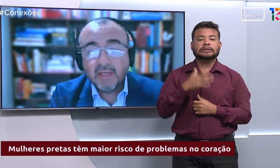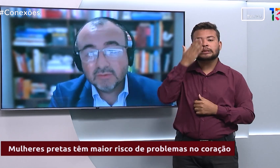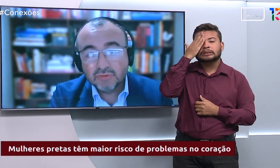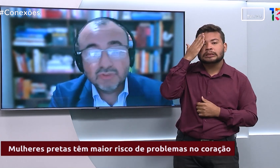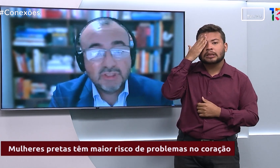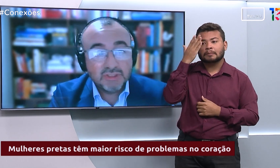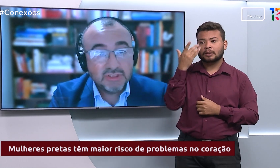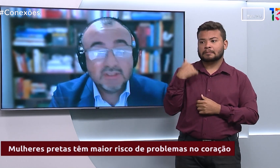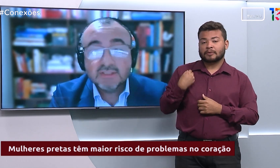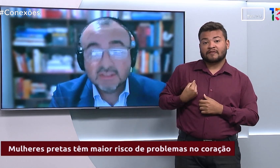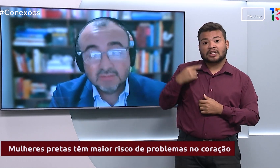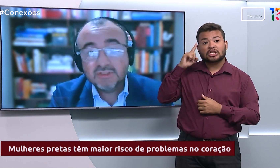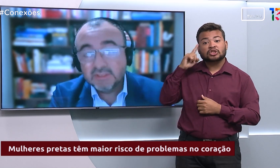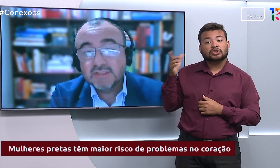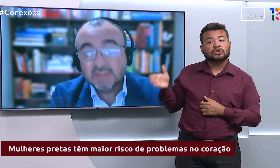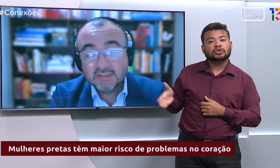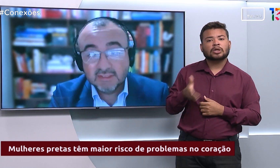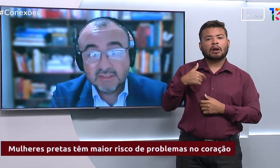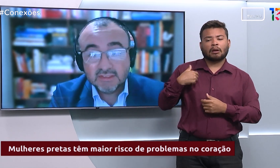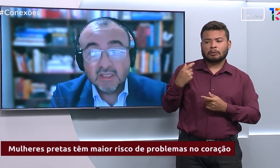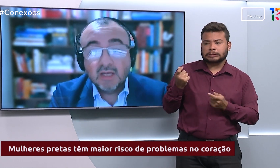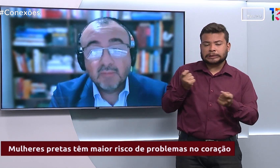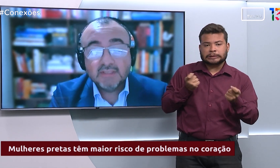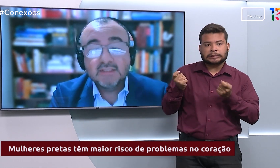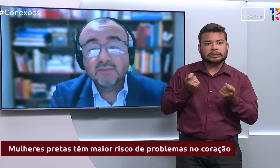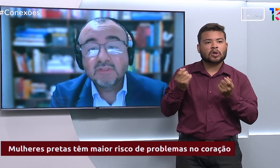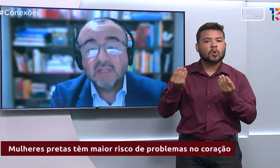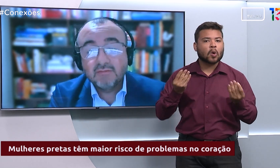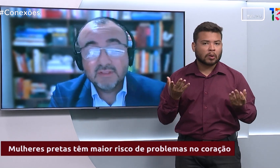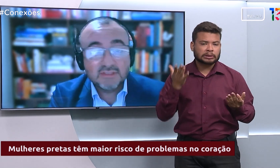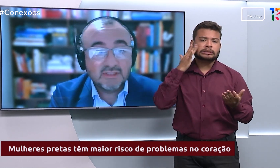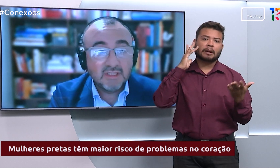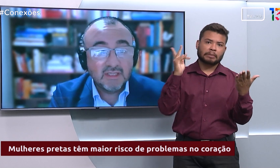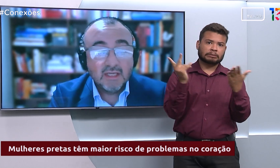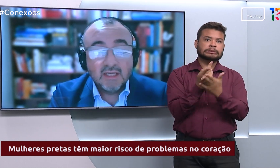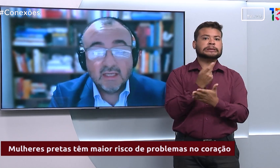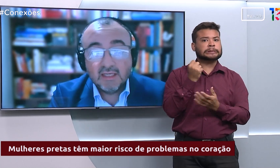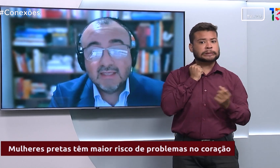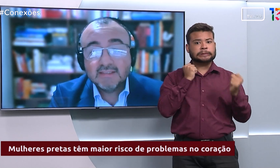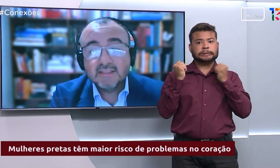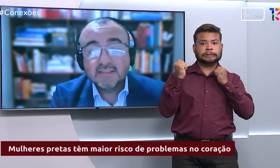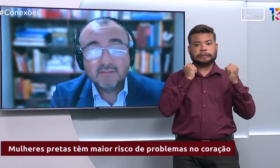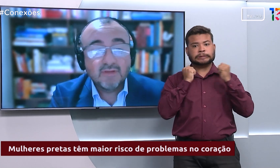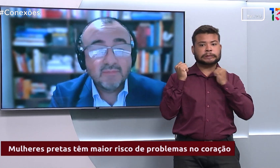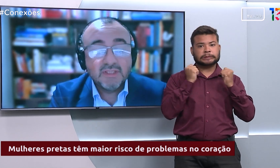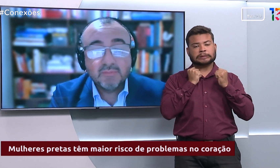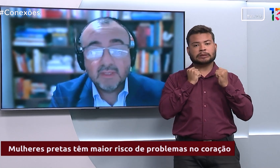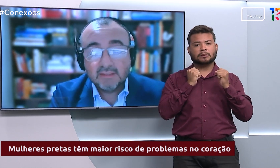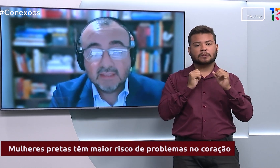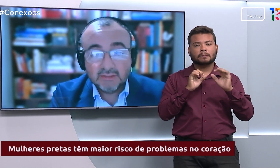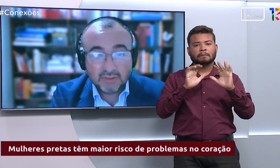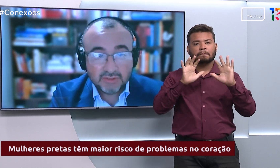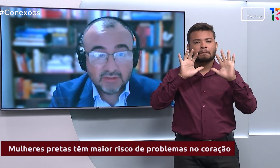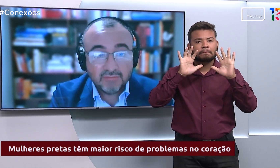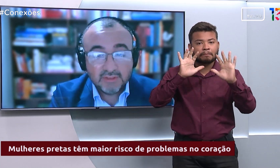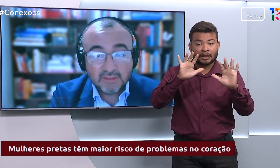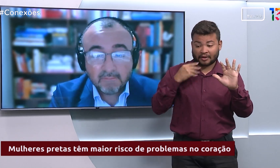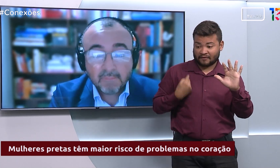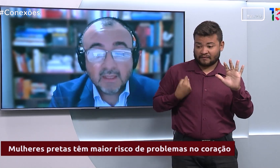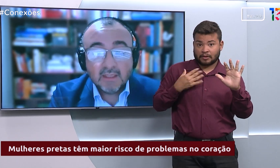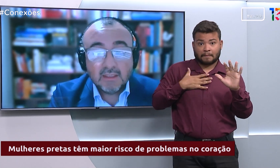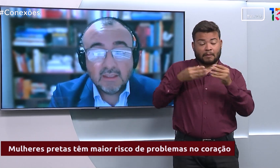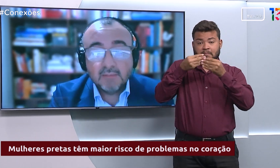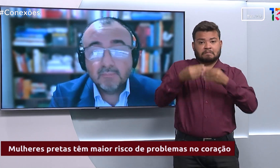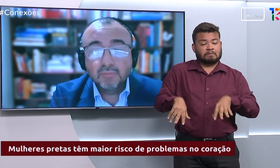aspectos do dia a dia, que são, sim, estressantes, mas que não devem ser excessivamente impactados na nossa vida,